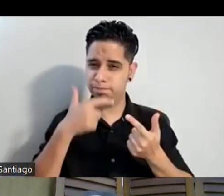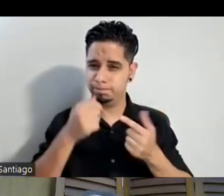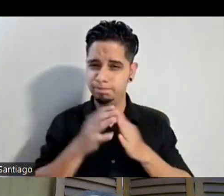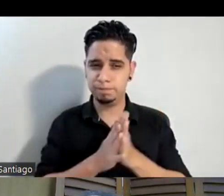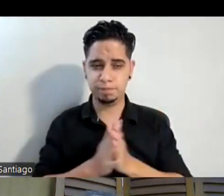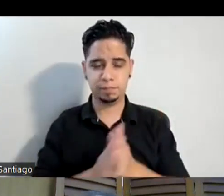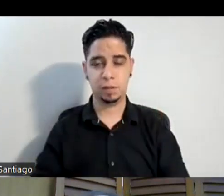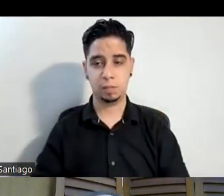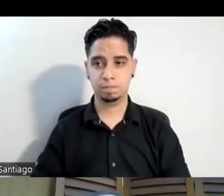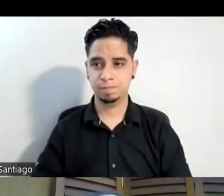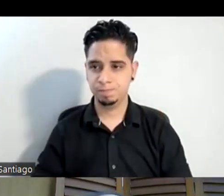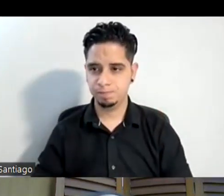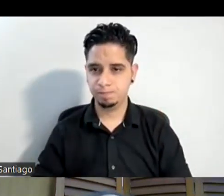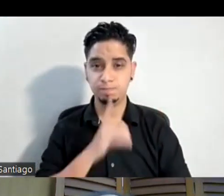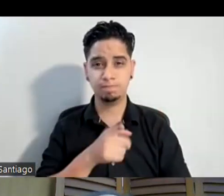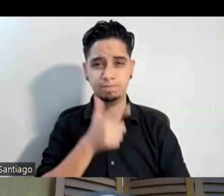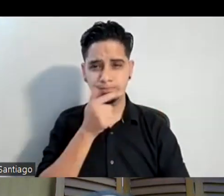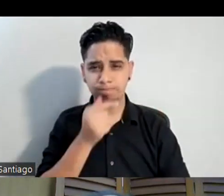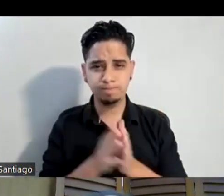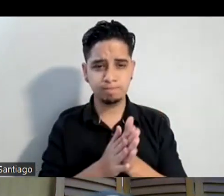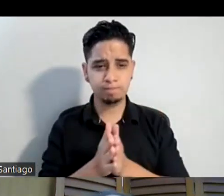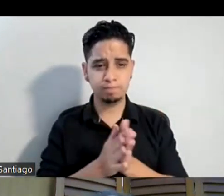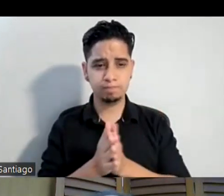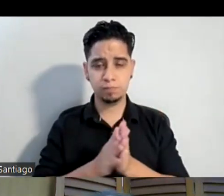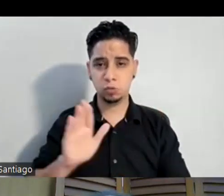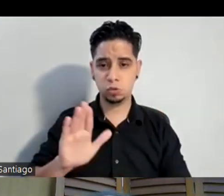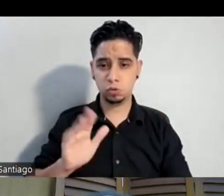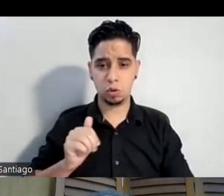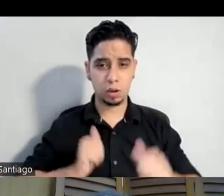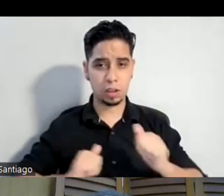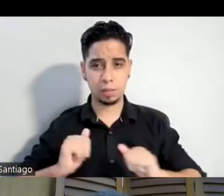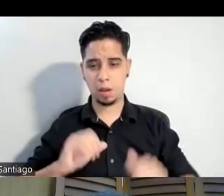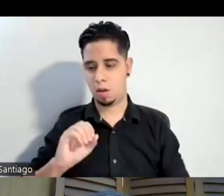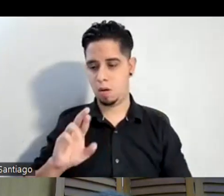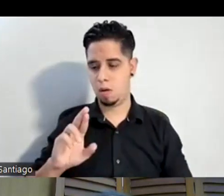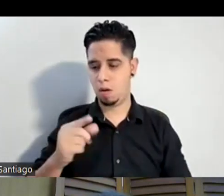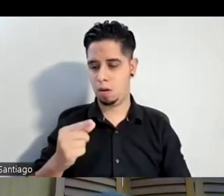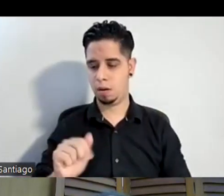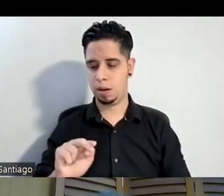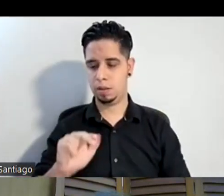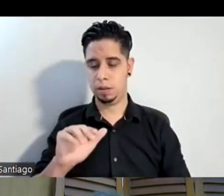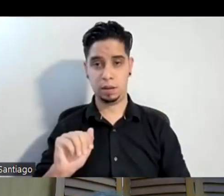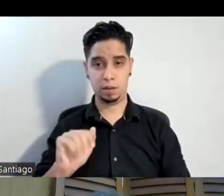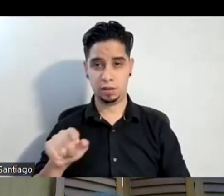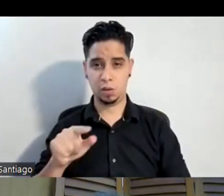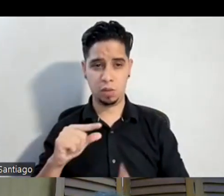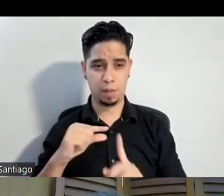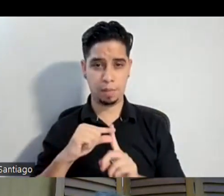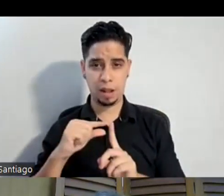porque a mí me parece que tú eres una actriz bien orgánica y ese es un término muy interesante